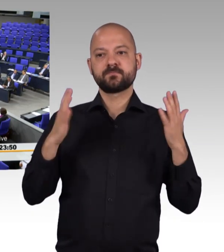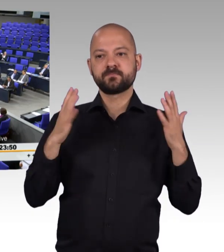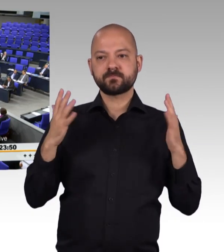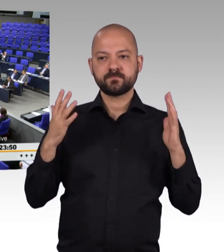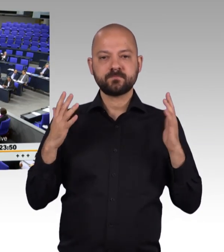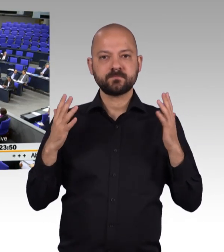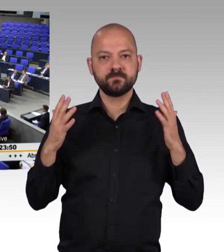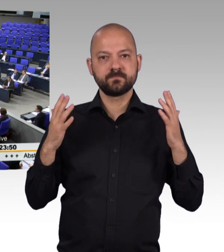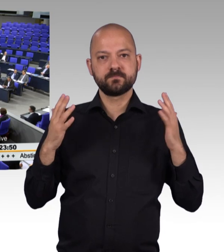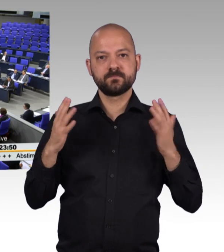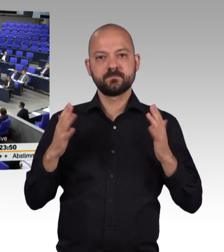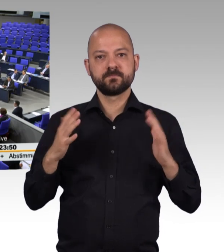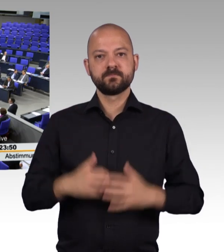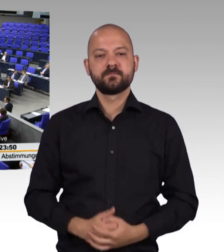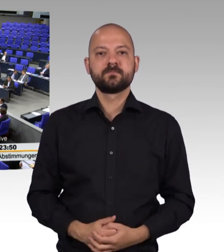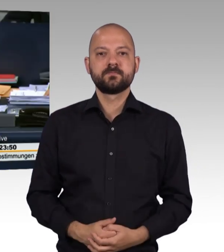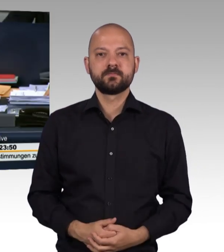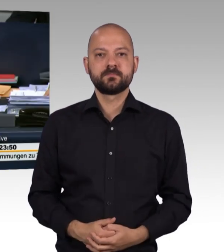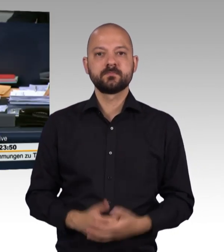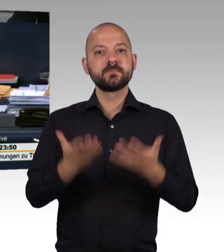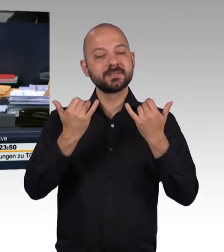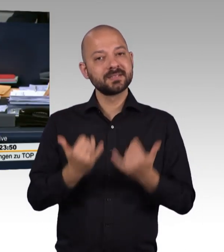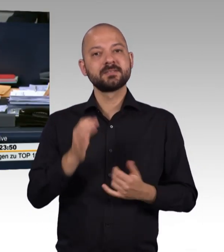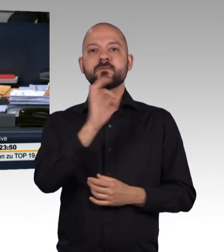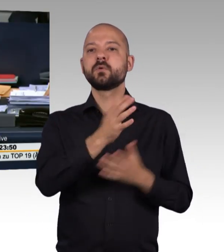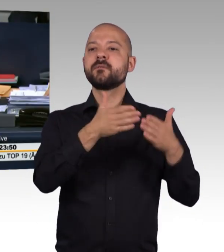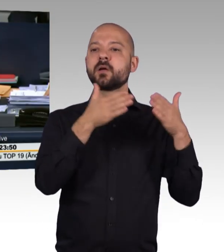Für die Fraktion Die Linke hat das Wort der Kollege Sören Pellmann.